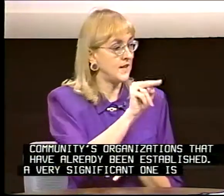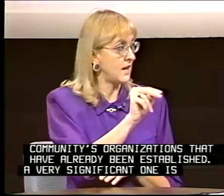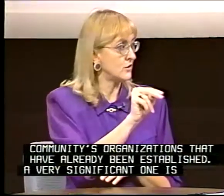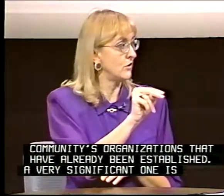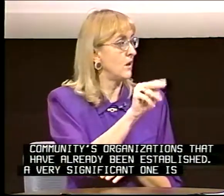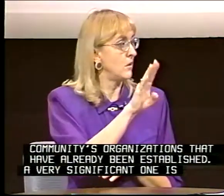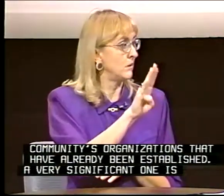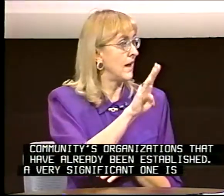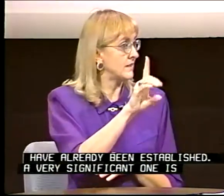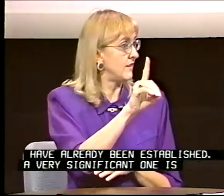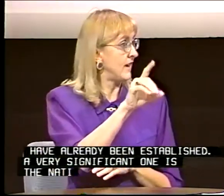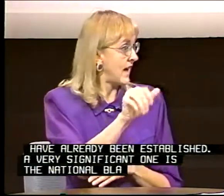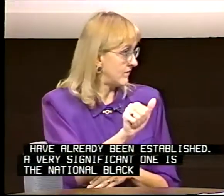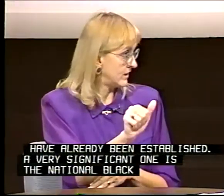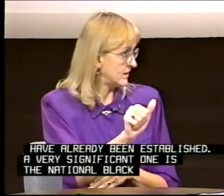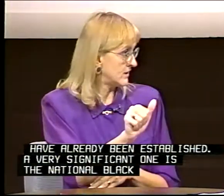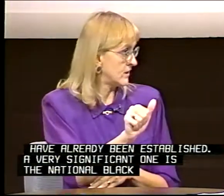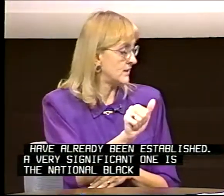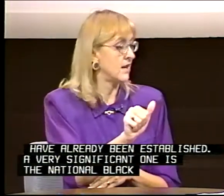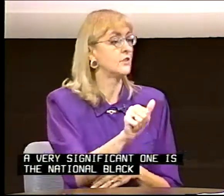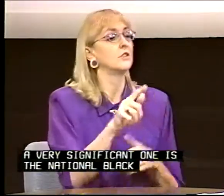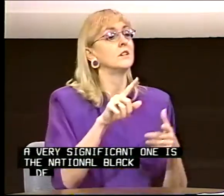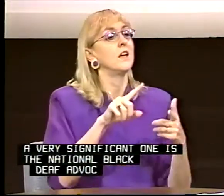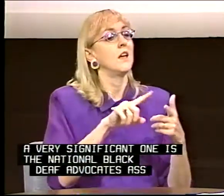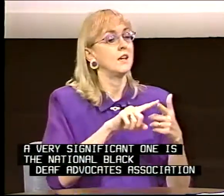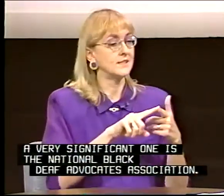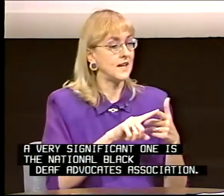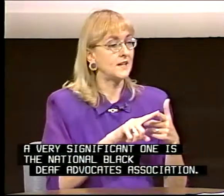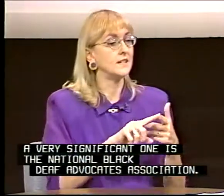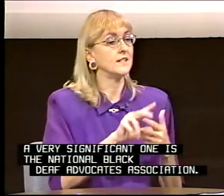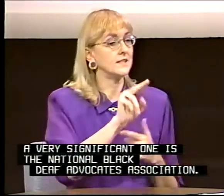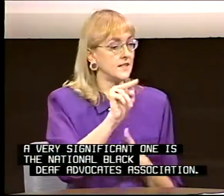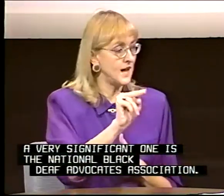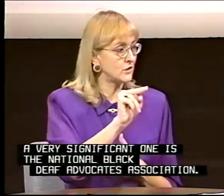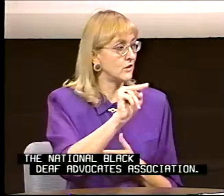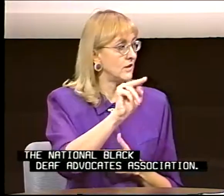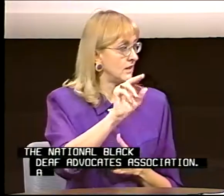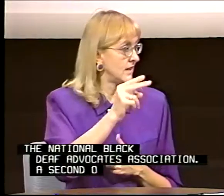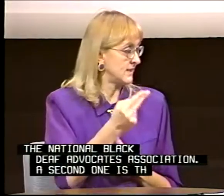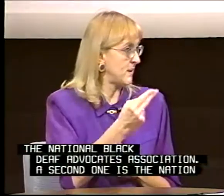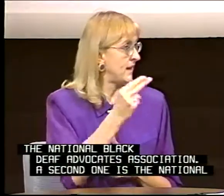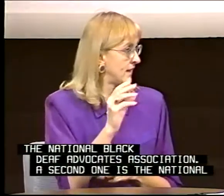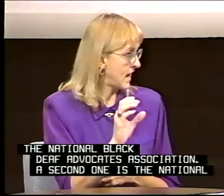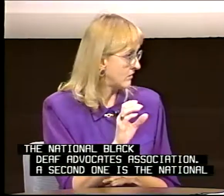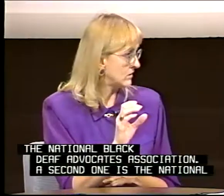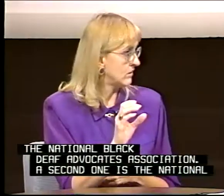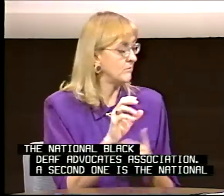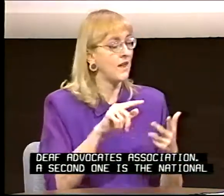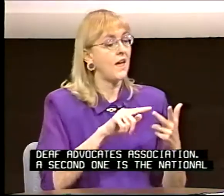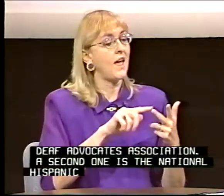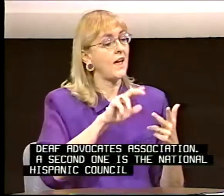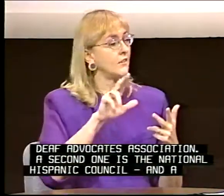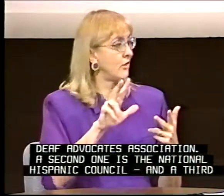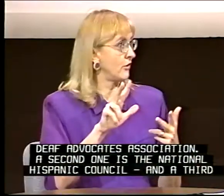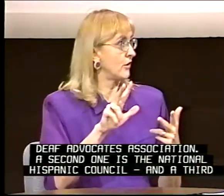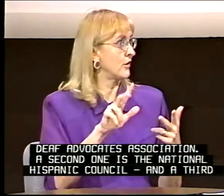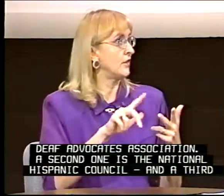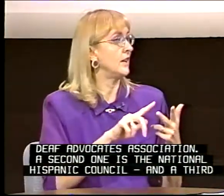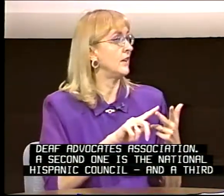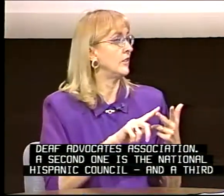National Black Deaf Advocates Association. A second is the National Hispanic Council. And a third is